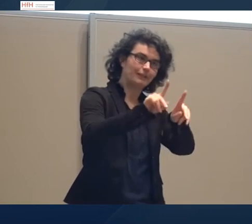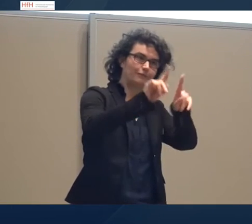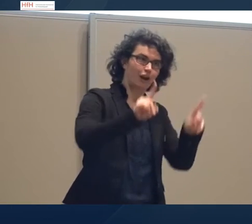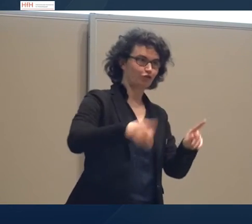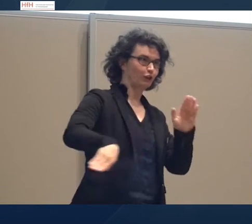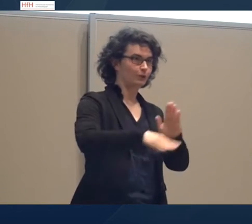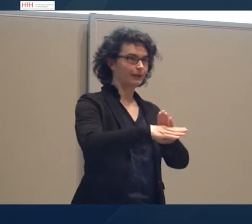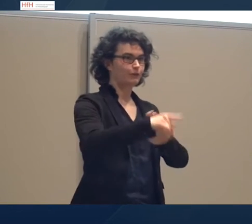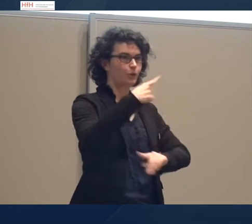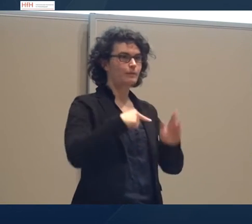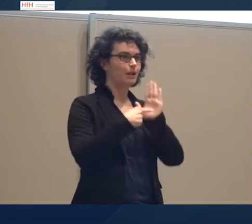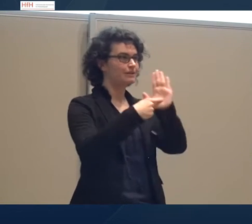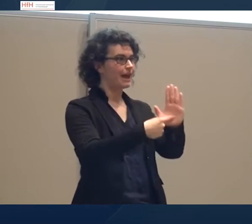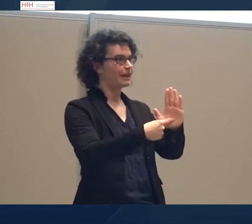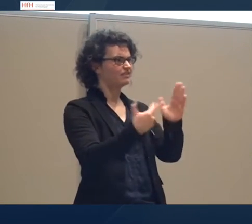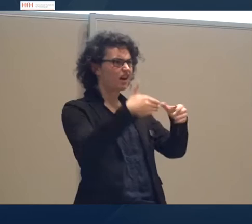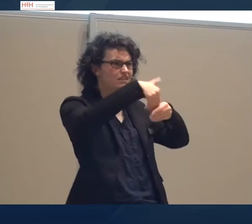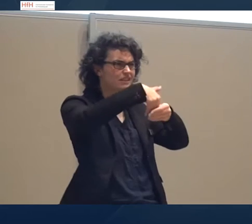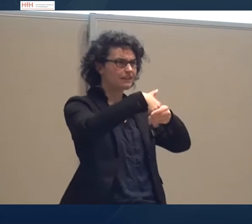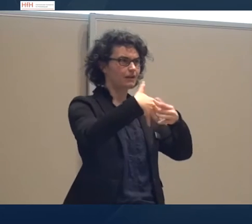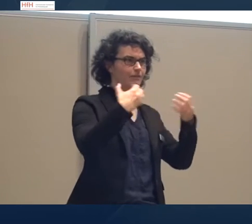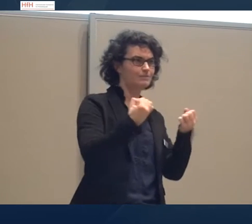zeigen, was wir gemacht und was wir machen wollen.